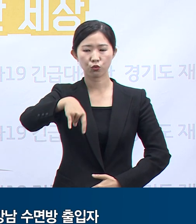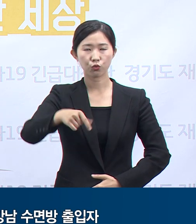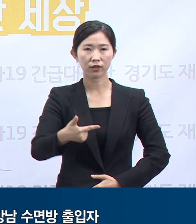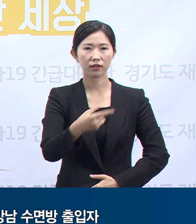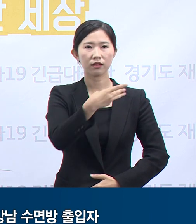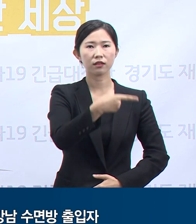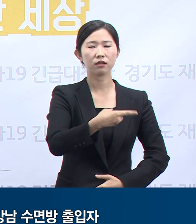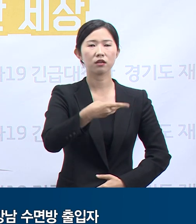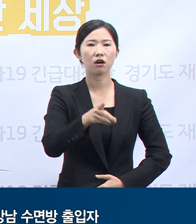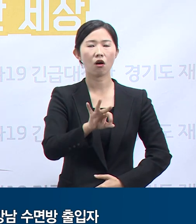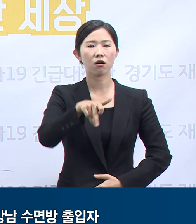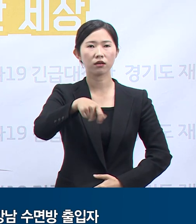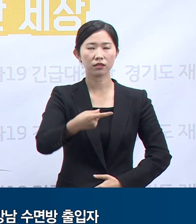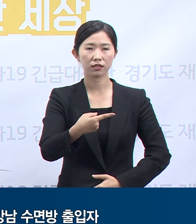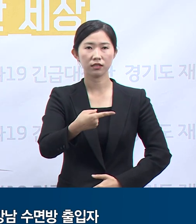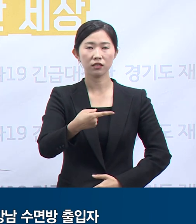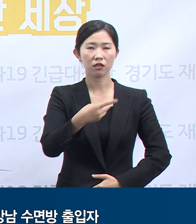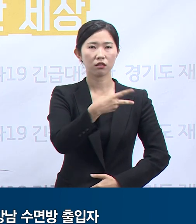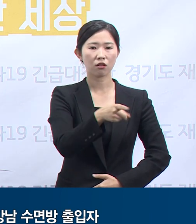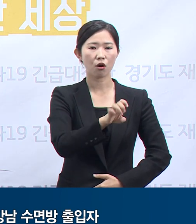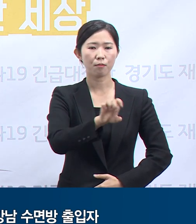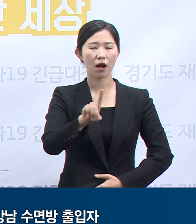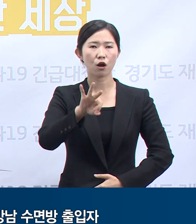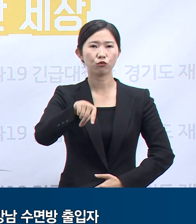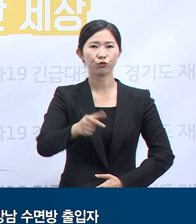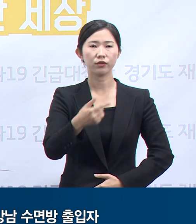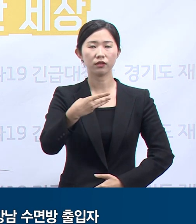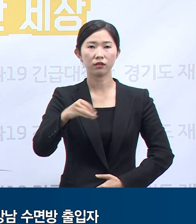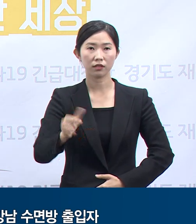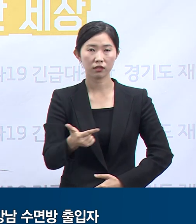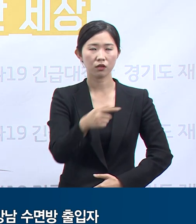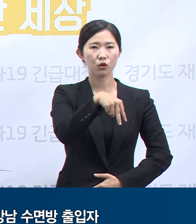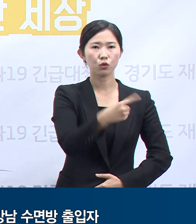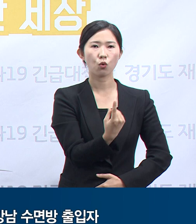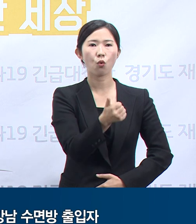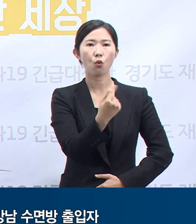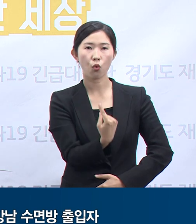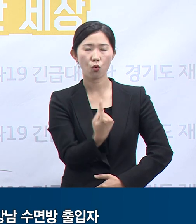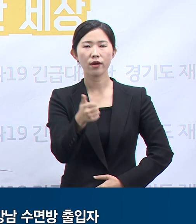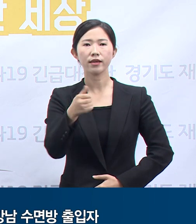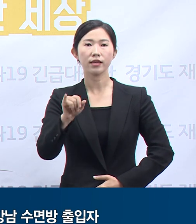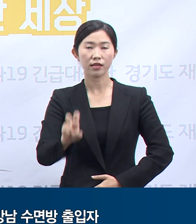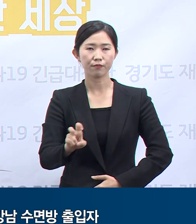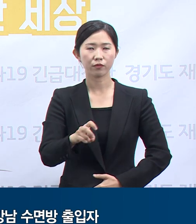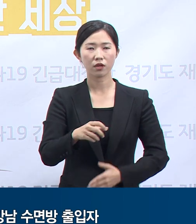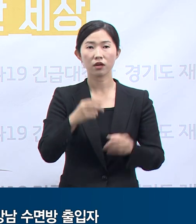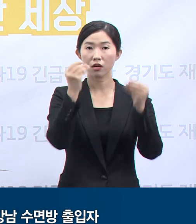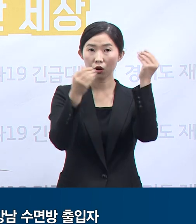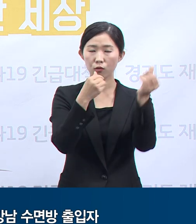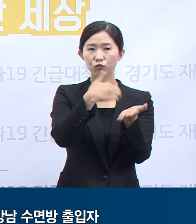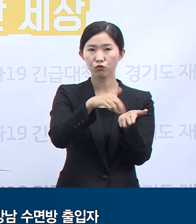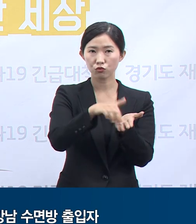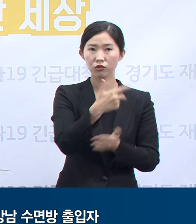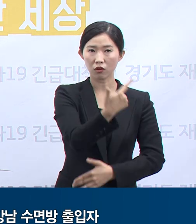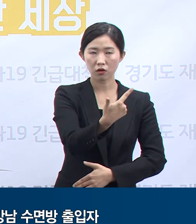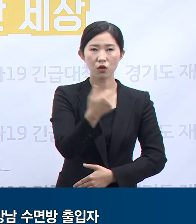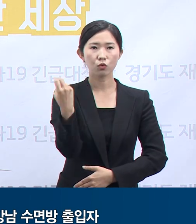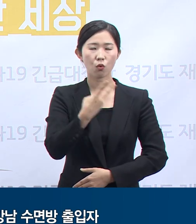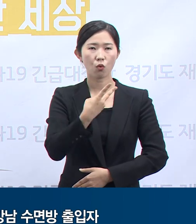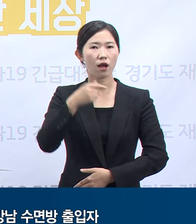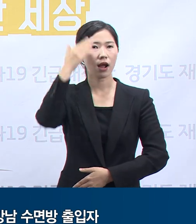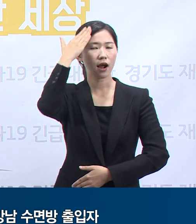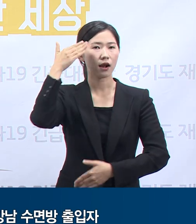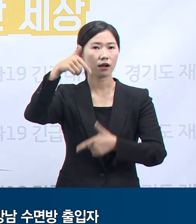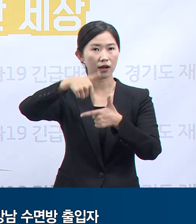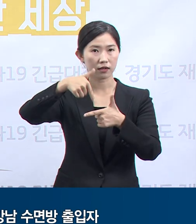더파운틴, 소호, 힘 등 6개 클럽과 서울 강남구 논현동 소재 블랙스면방 출입자로서